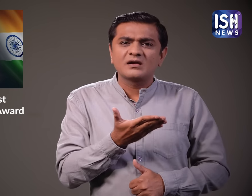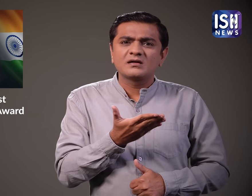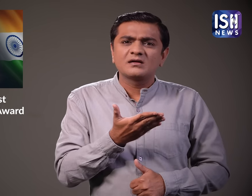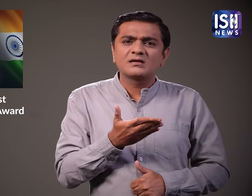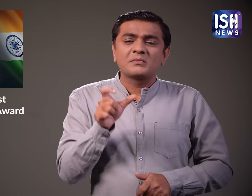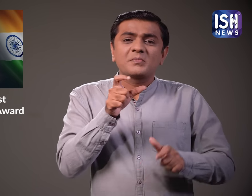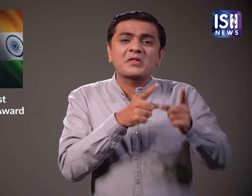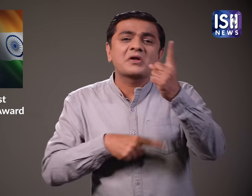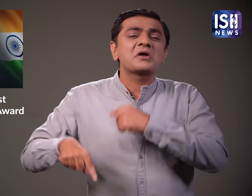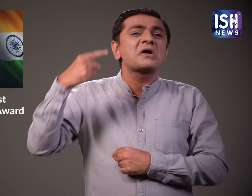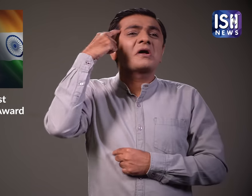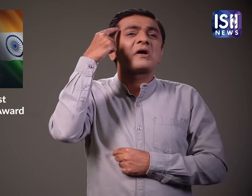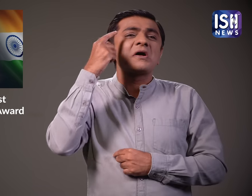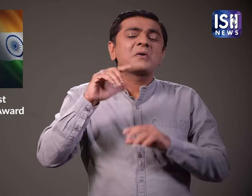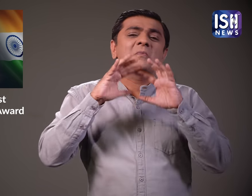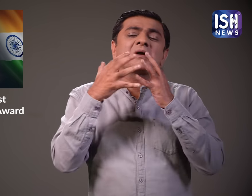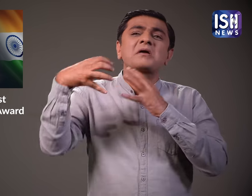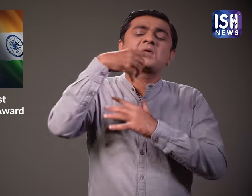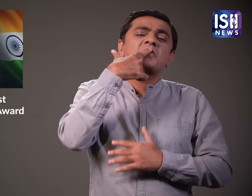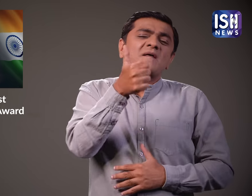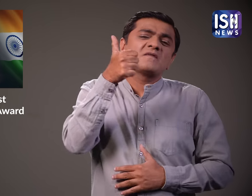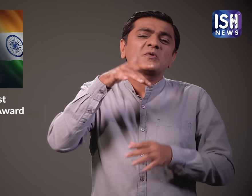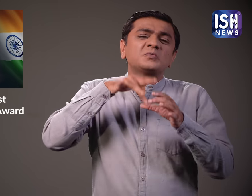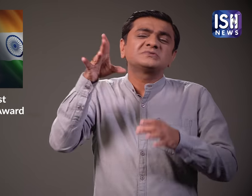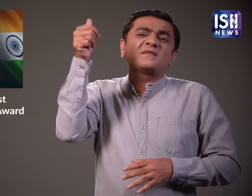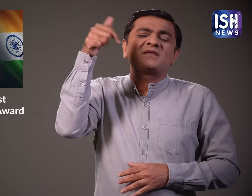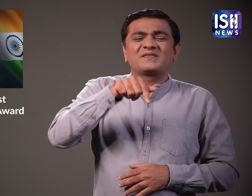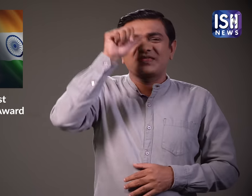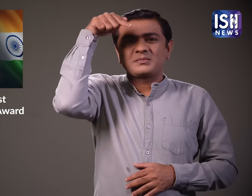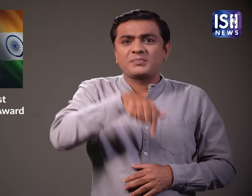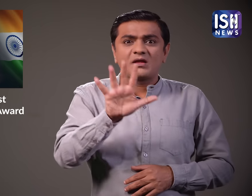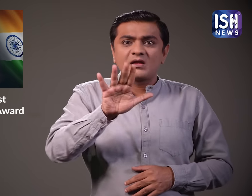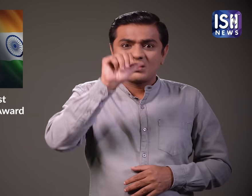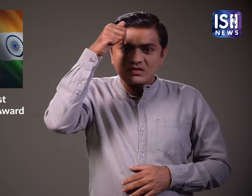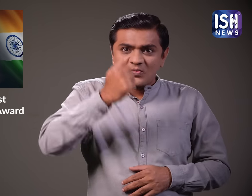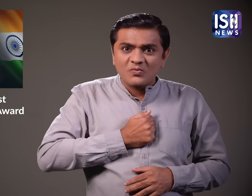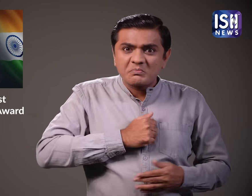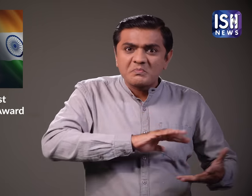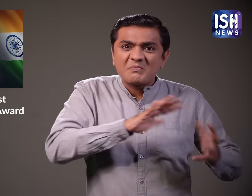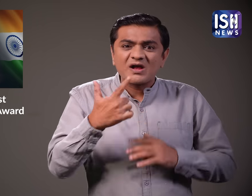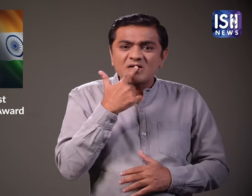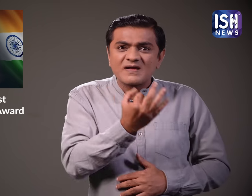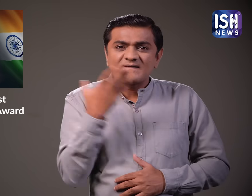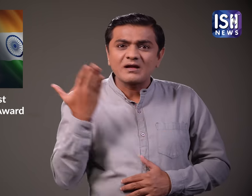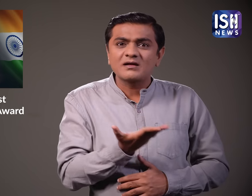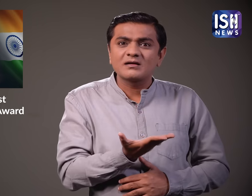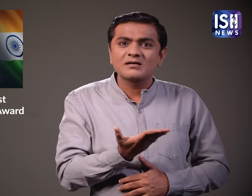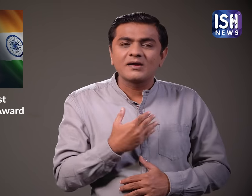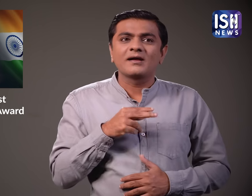पहले लोग सोचते थे कि अंतराश्य विस्की सबसे अच्छी होती है लेकिन इंद्री की जीत के बाद अब ये सोच पूरी तरह बदल